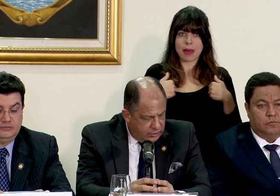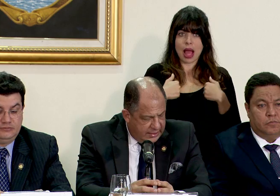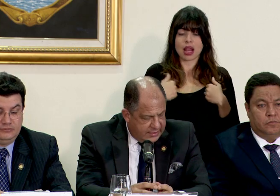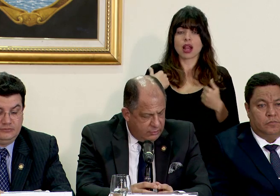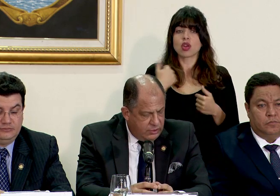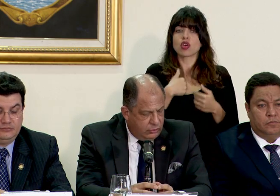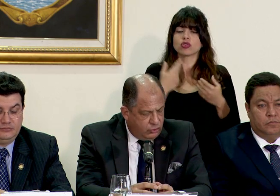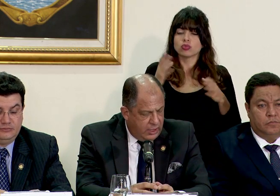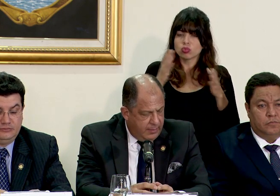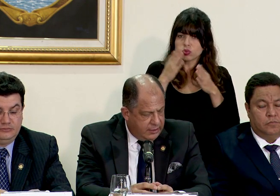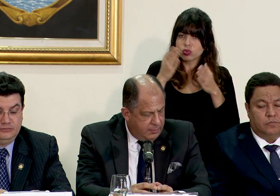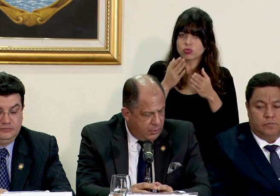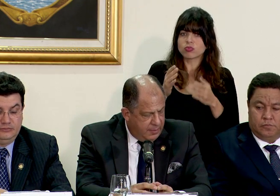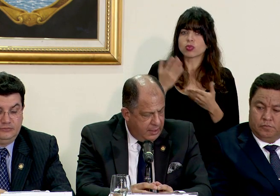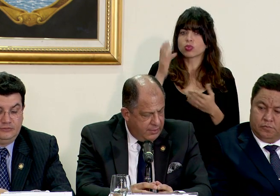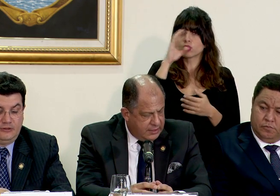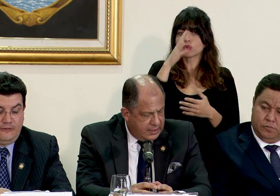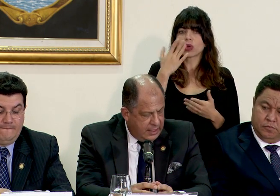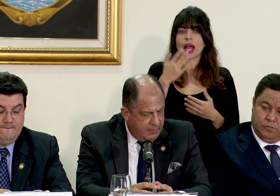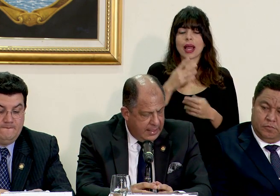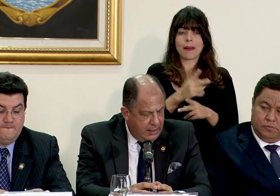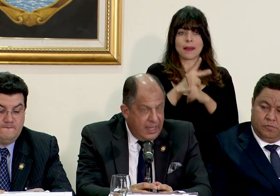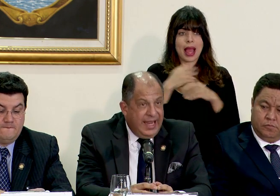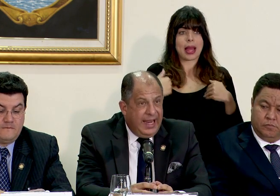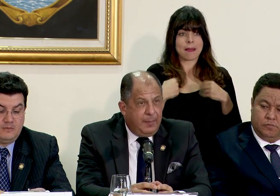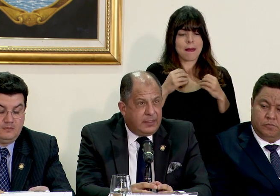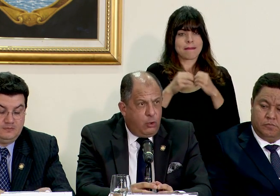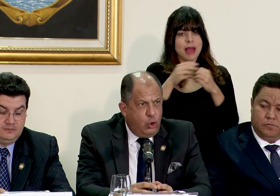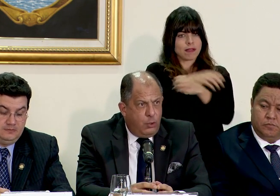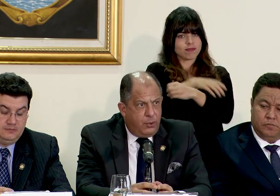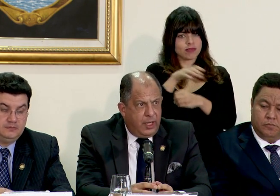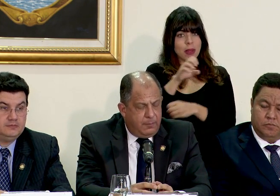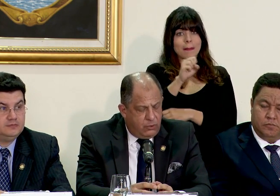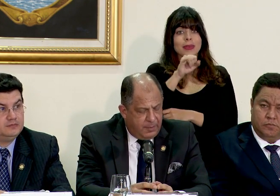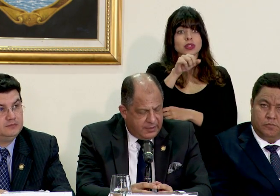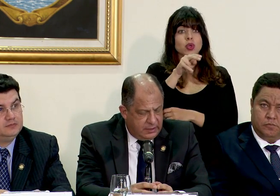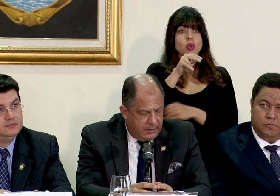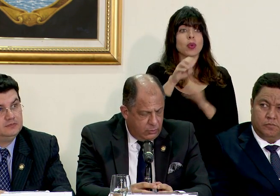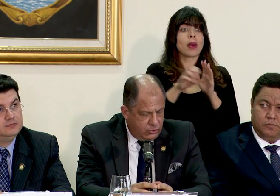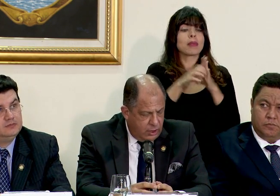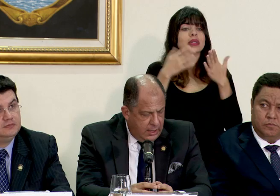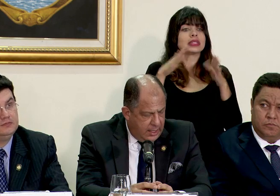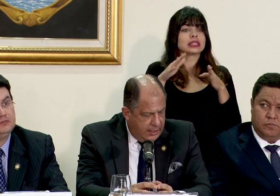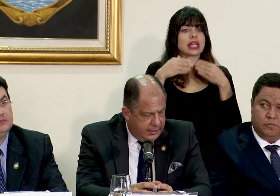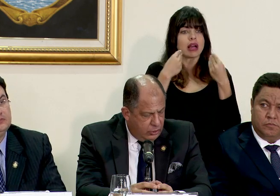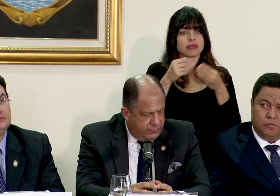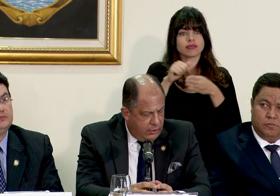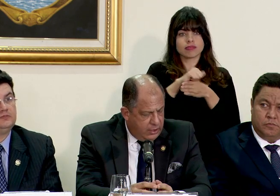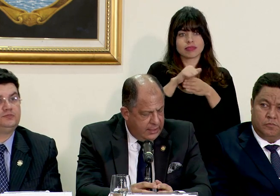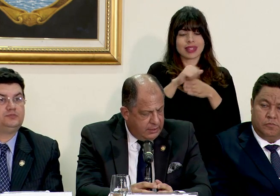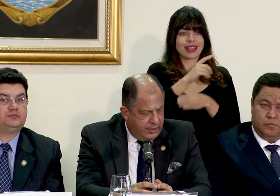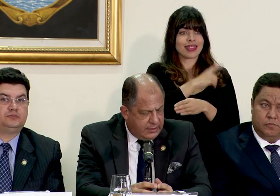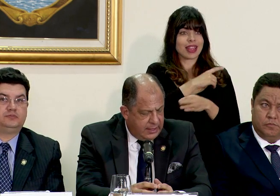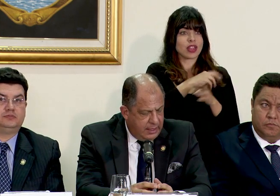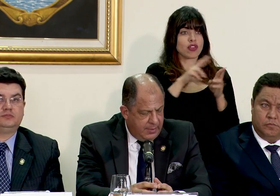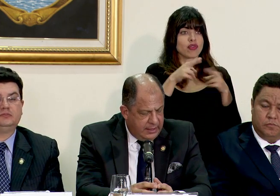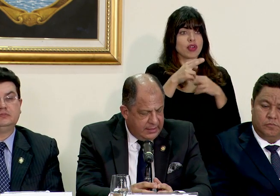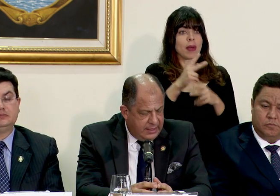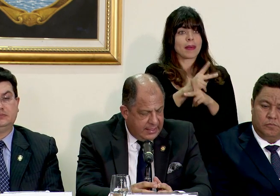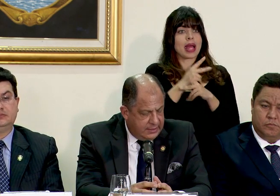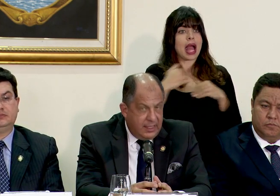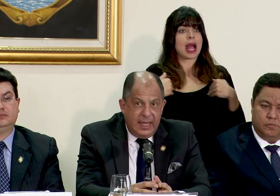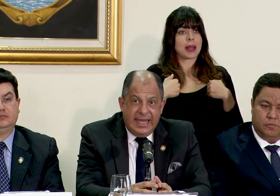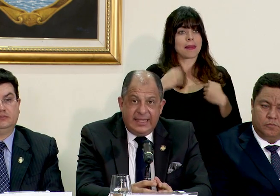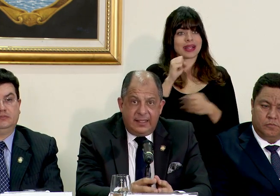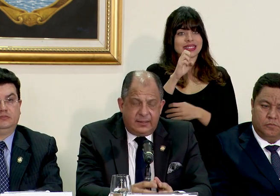estamos fortaleciendo institucionalmente el programa de bienestar animal en el mes de junio por ejemplo capacitamos a directores regionales de bienestar animal